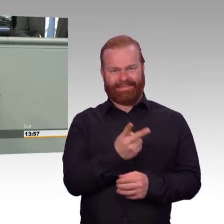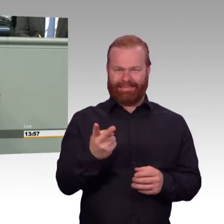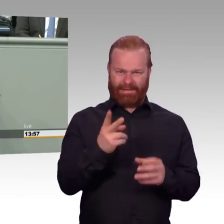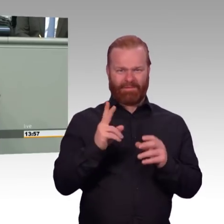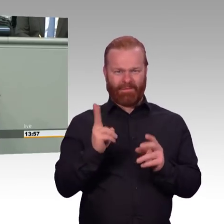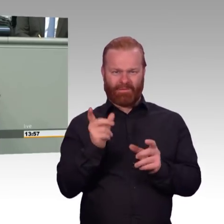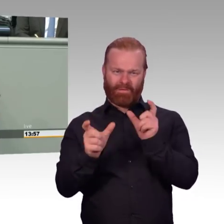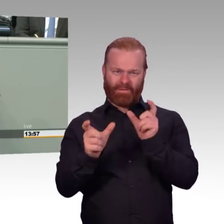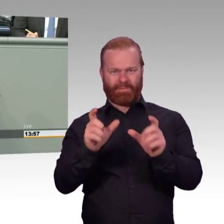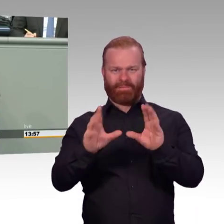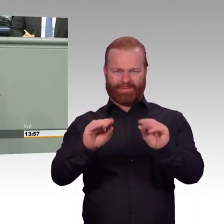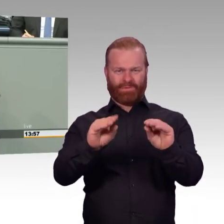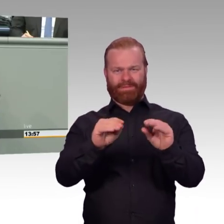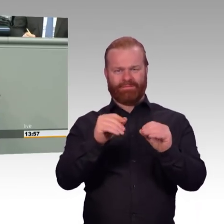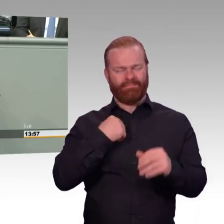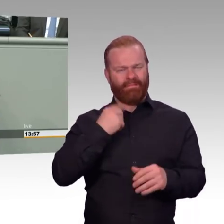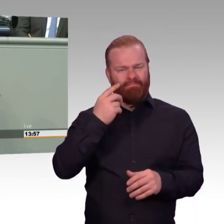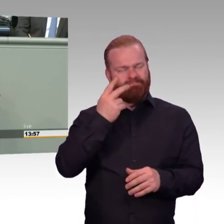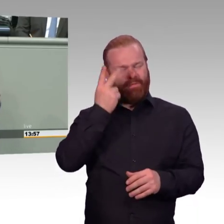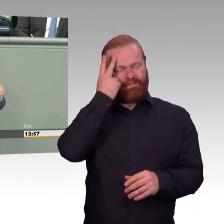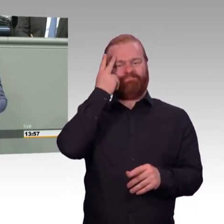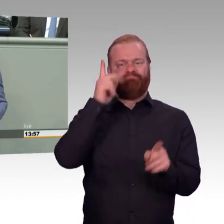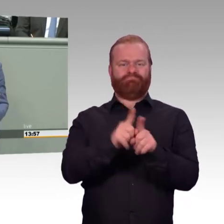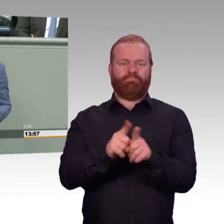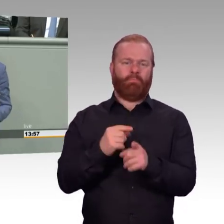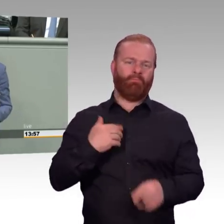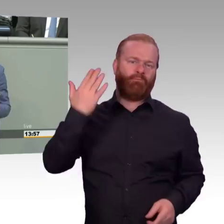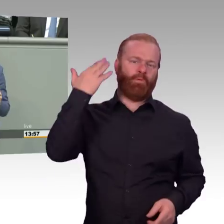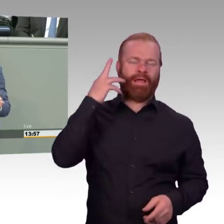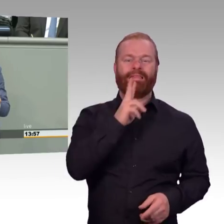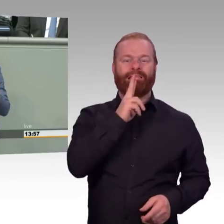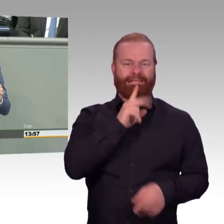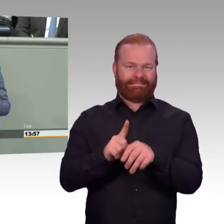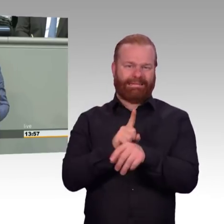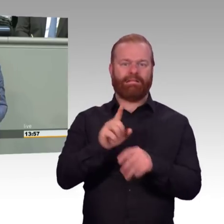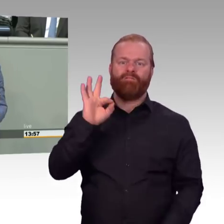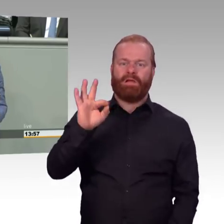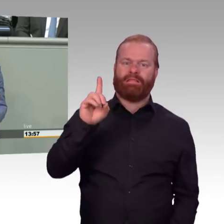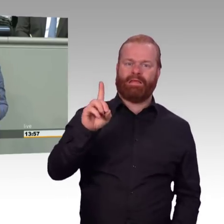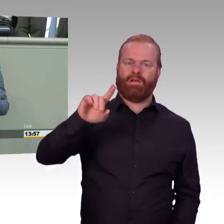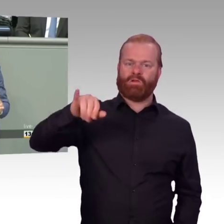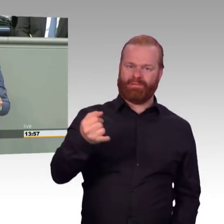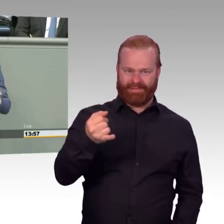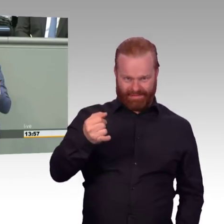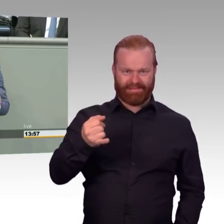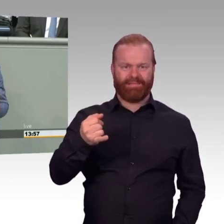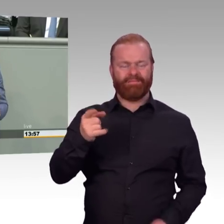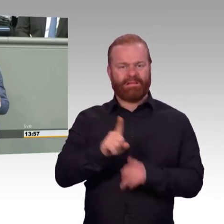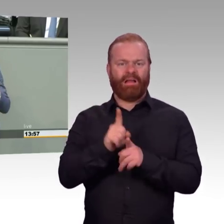Antrags, Klimaschutz und Klimakrise, liebe Kollegen. Wir haben es hier mit Dogmen zu tun. Diese werden uns eingehämmert